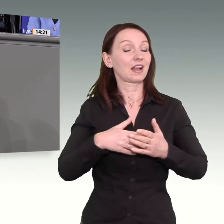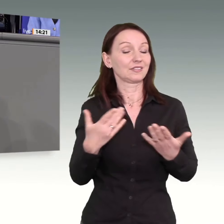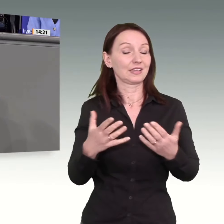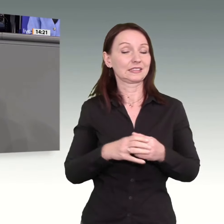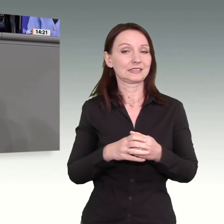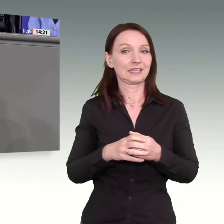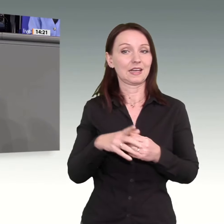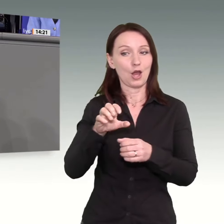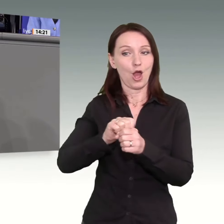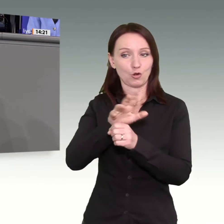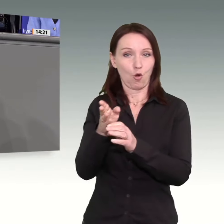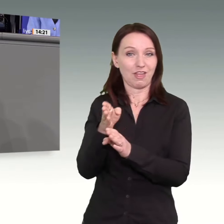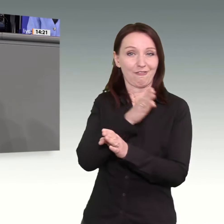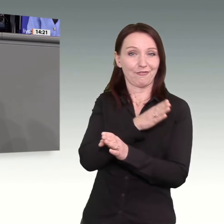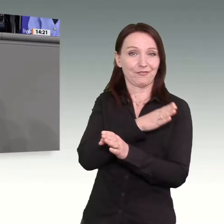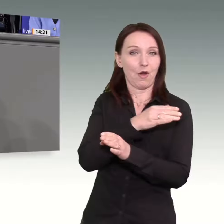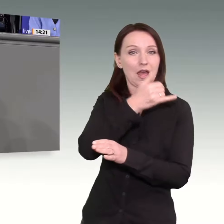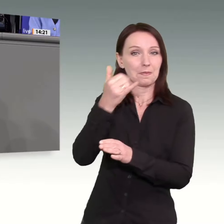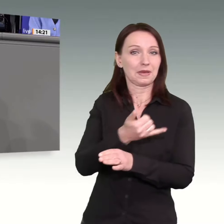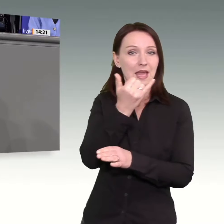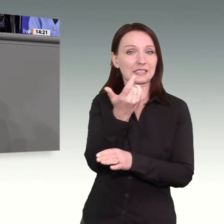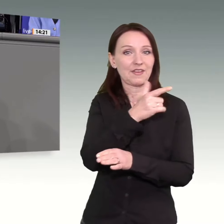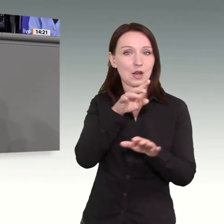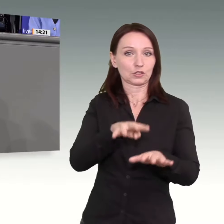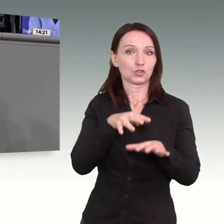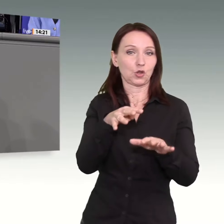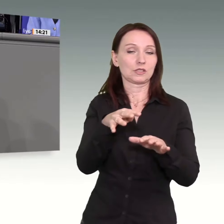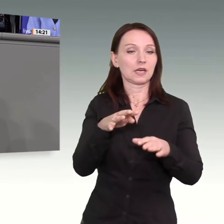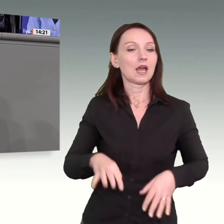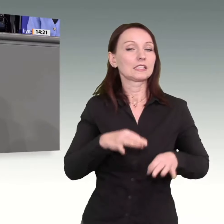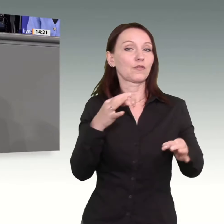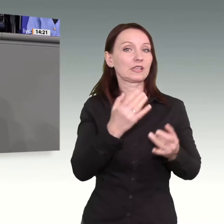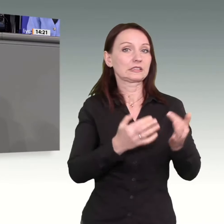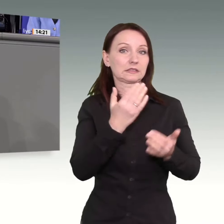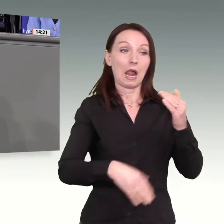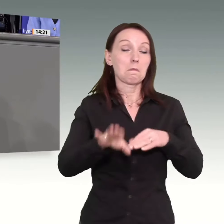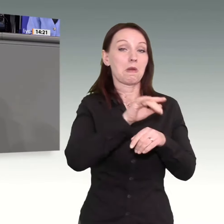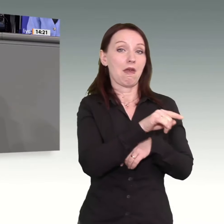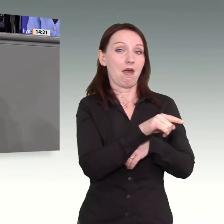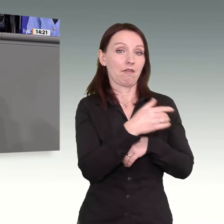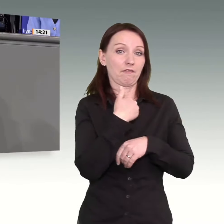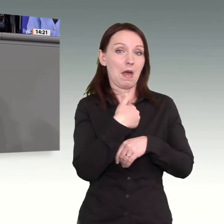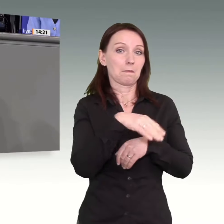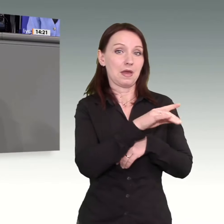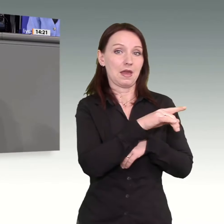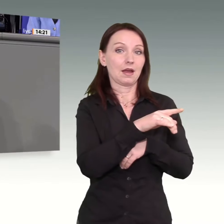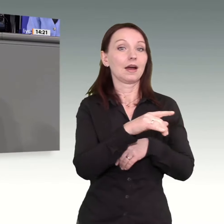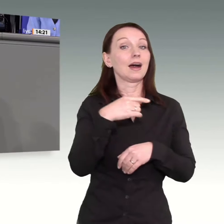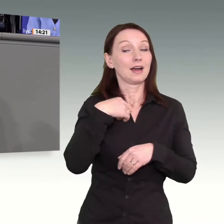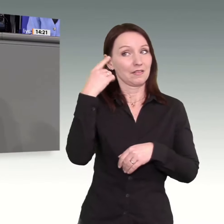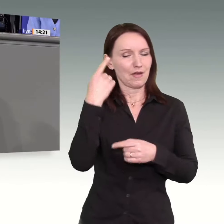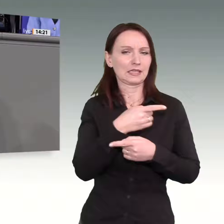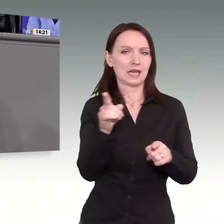also vor Corona, waren die Insolvenzzahlen höher. Und wir wissen alle durch die Änderung im Rahmen der Corona